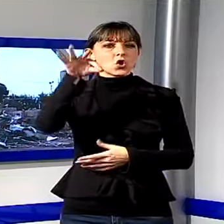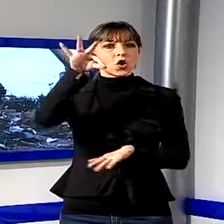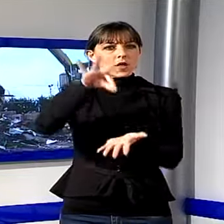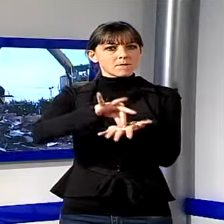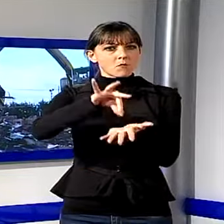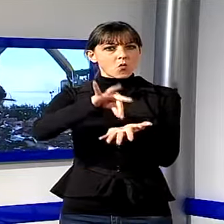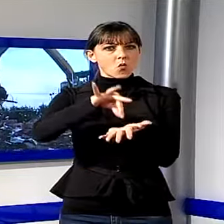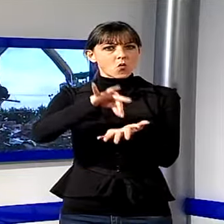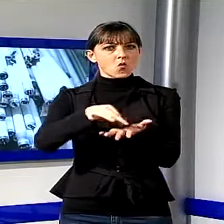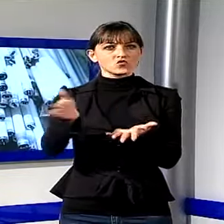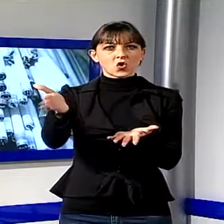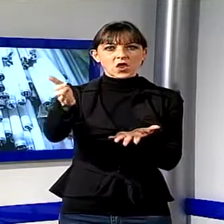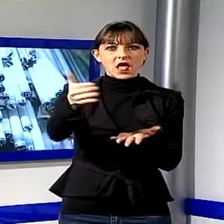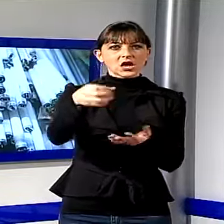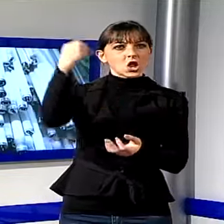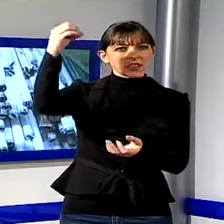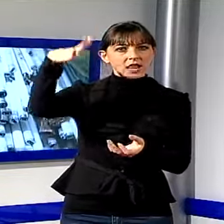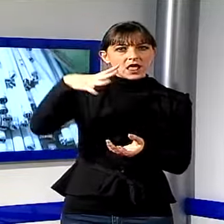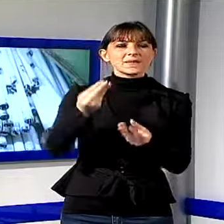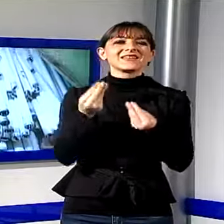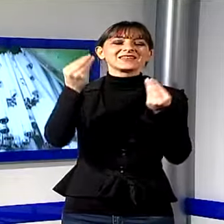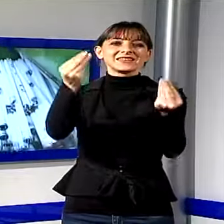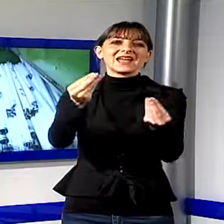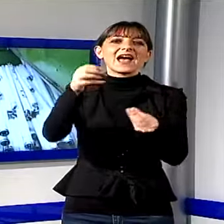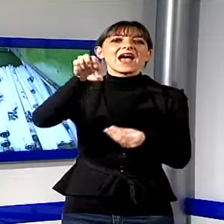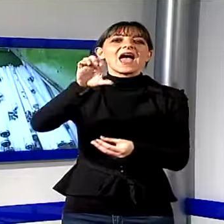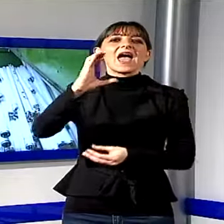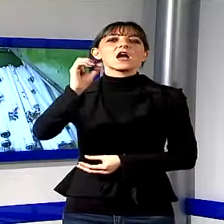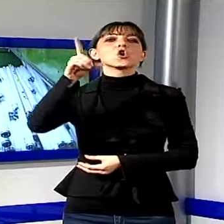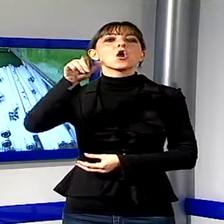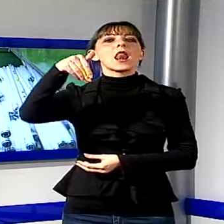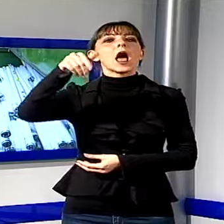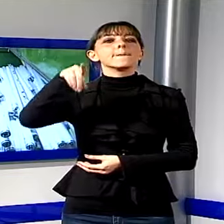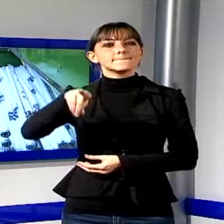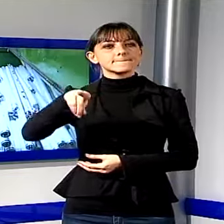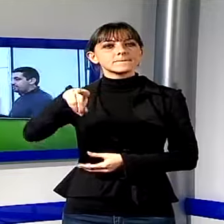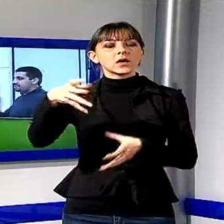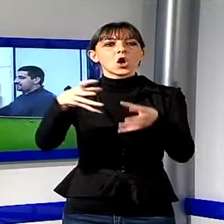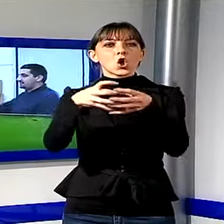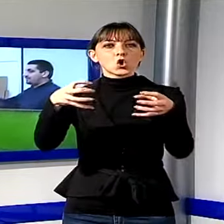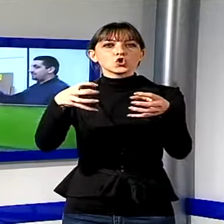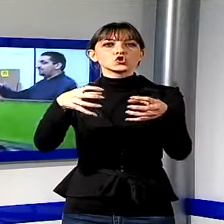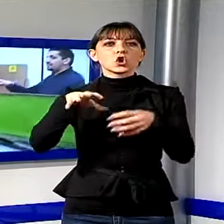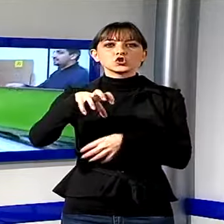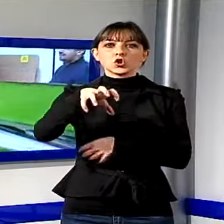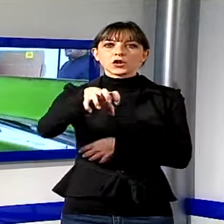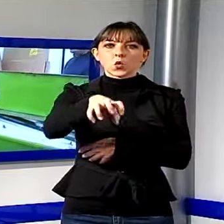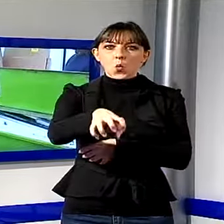è stato assegnato da Ecolamp, il consorzio nazionale obbligatorio del recupero delle fonti luminose, nell'ambito della fiera